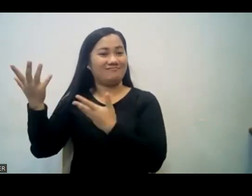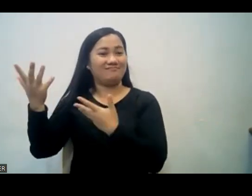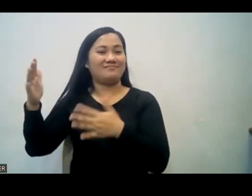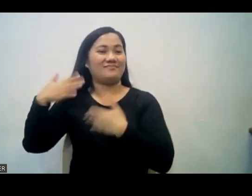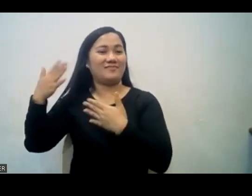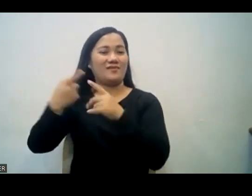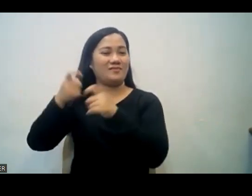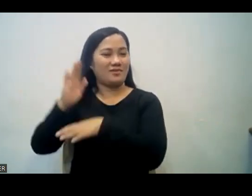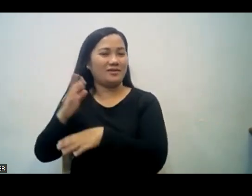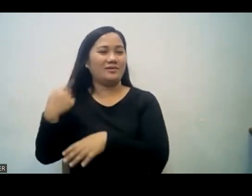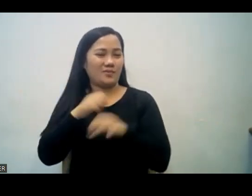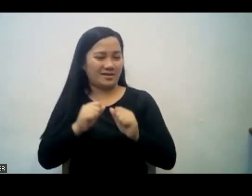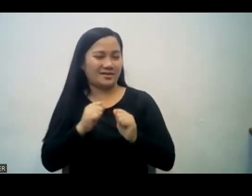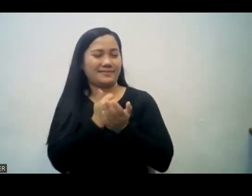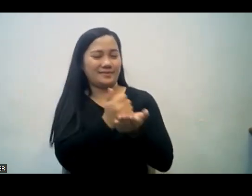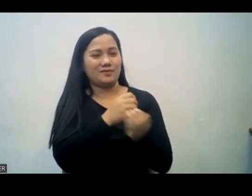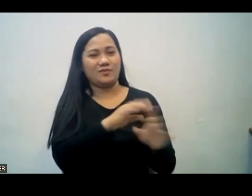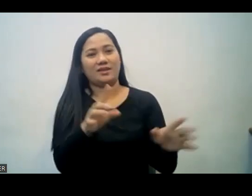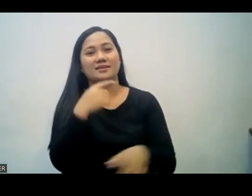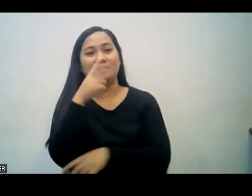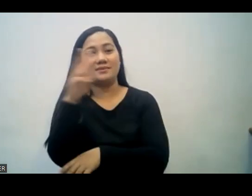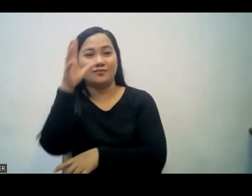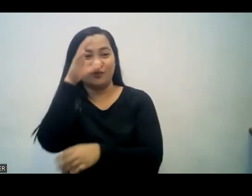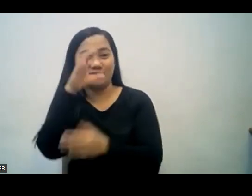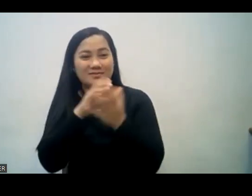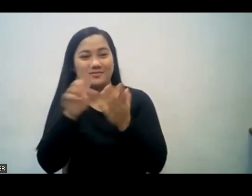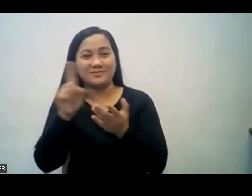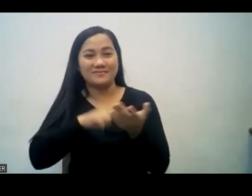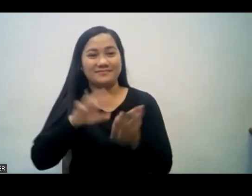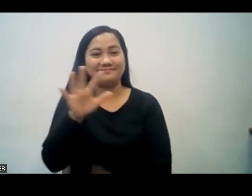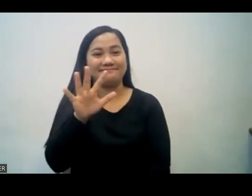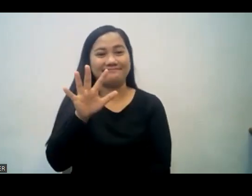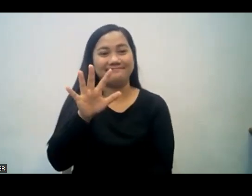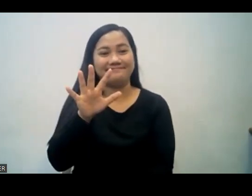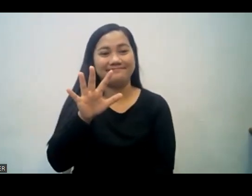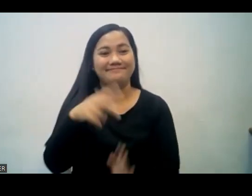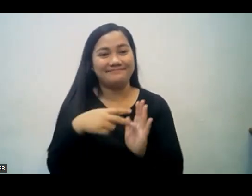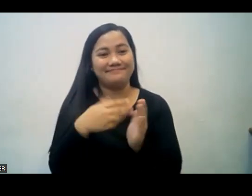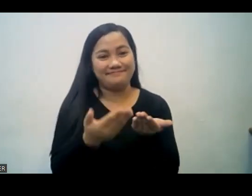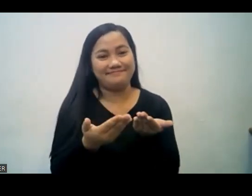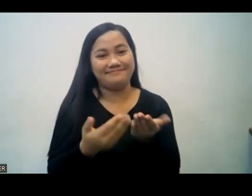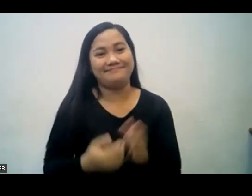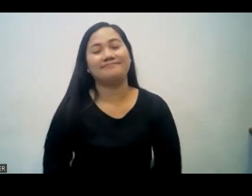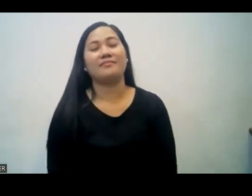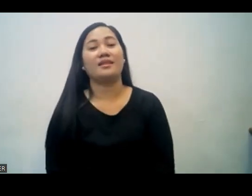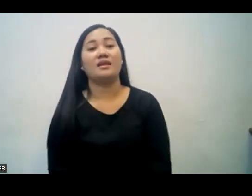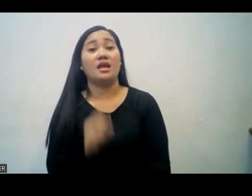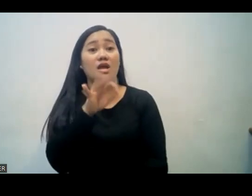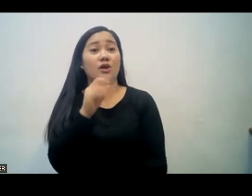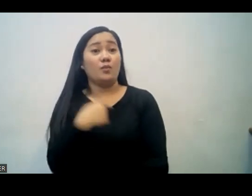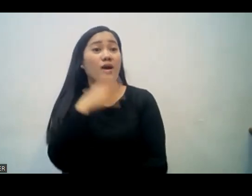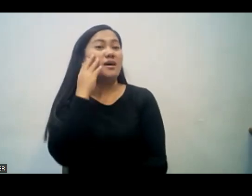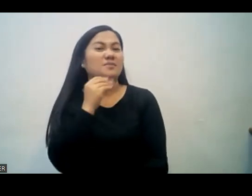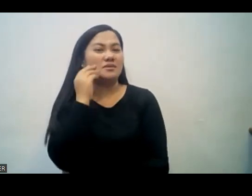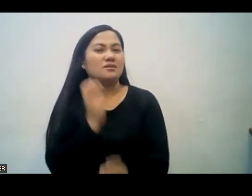pagdurusa ni Kristo, sa pamagitan ni Kristo ay sumasaga na rin sa atin ang kaaliwan. Yes. When suffer a lot, the more we